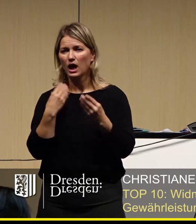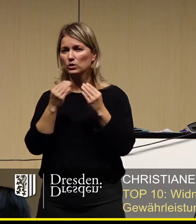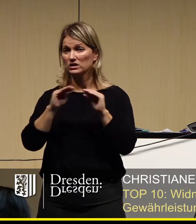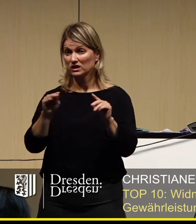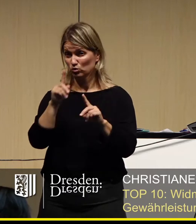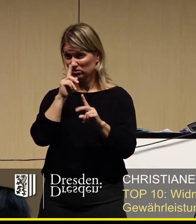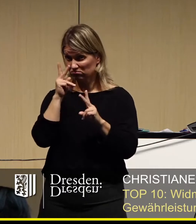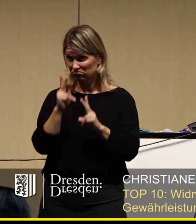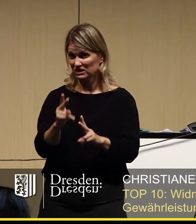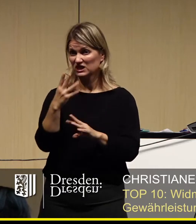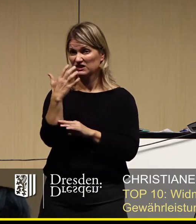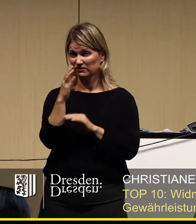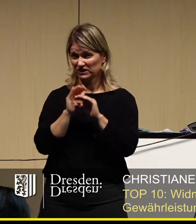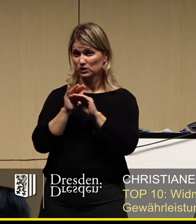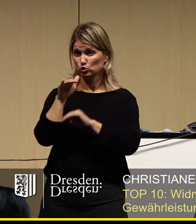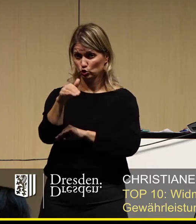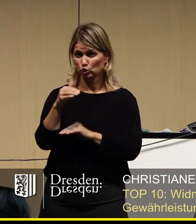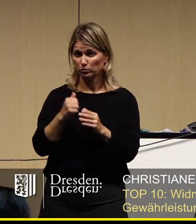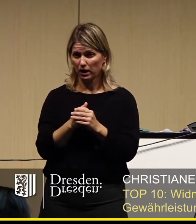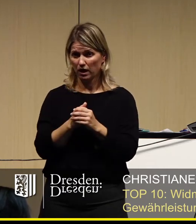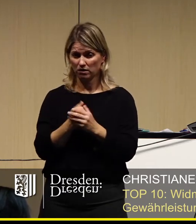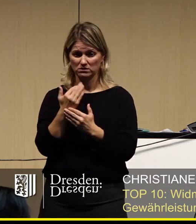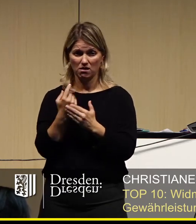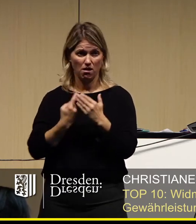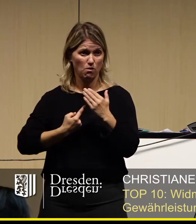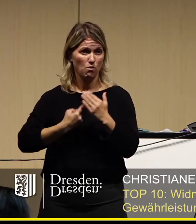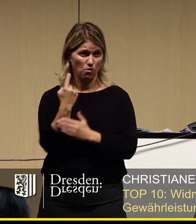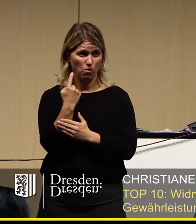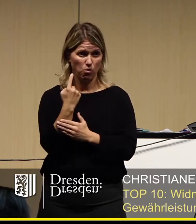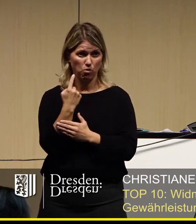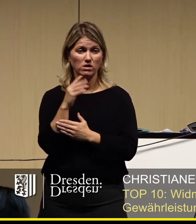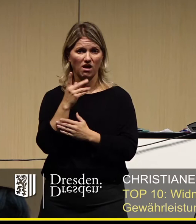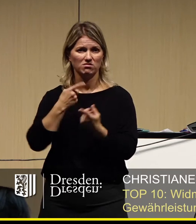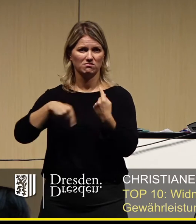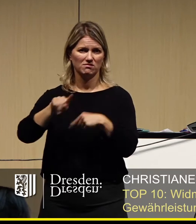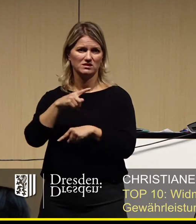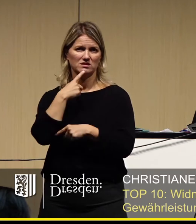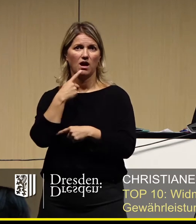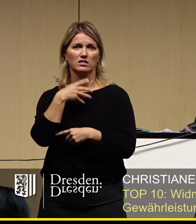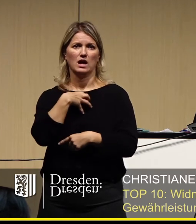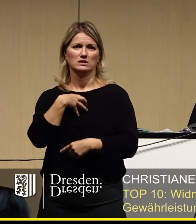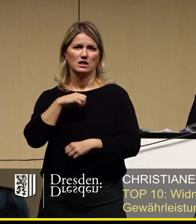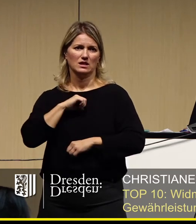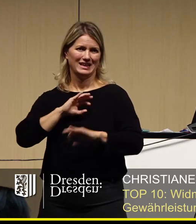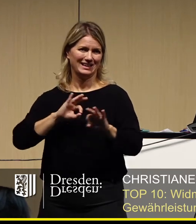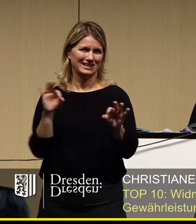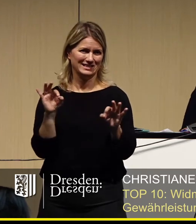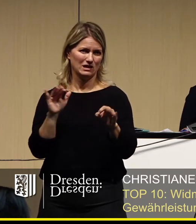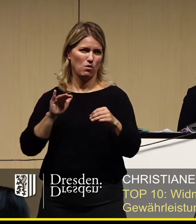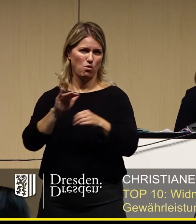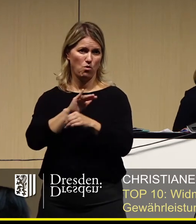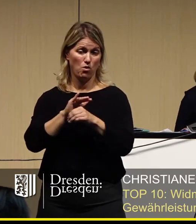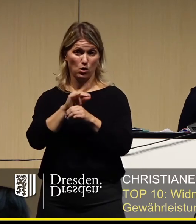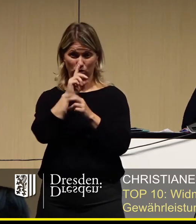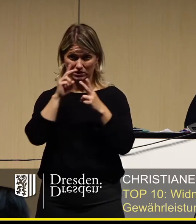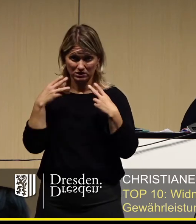50 überschritten werden sollten, wir in Dresden dann als Risikogebiet gelten, dann findet er ja